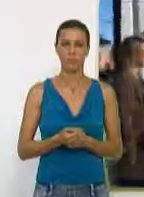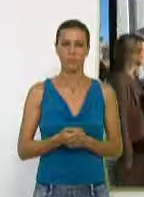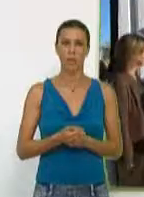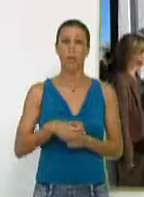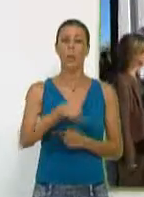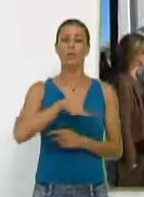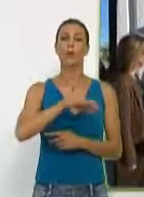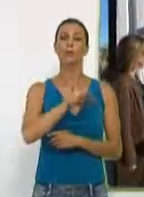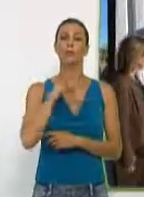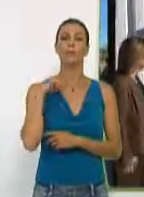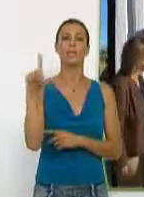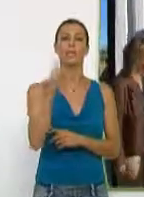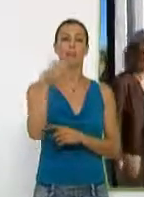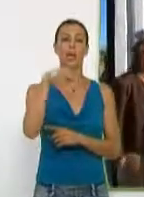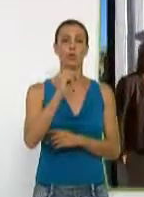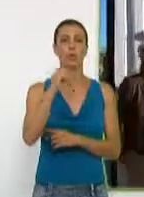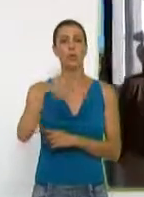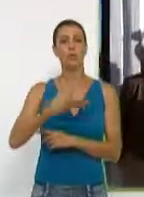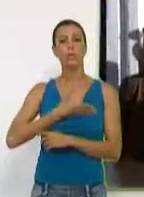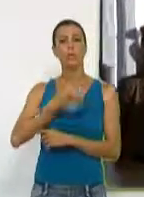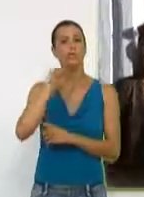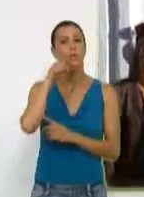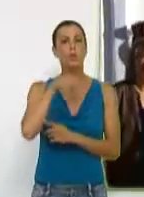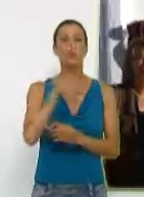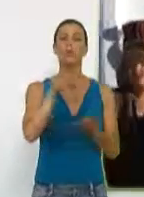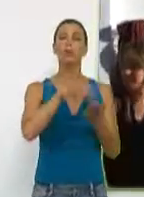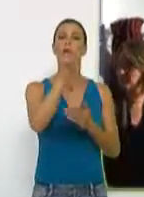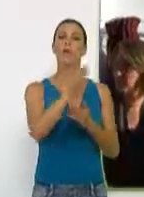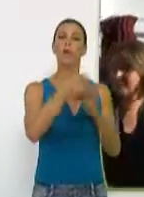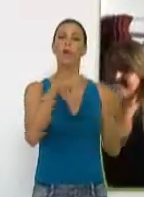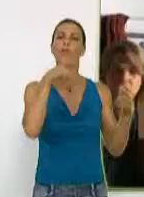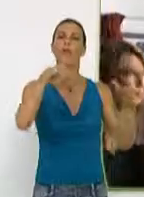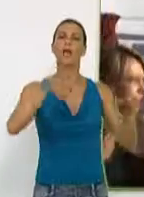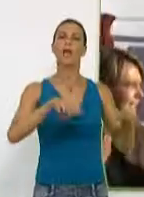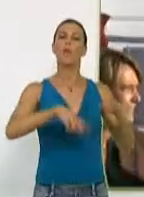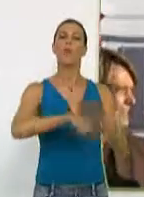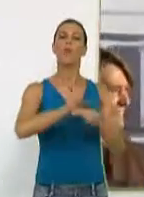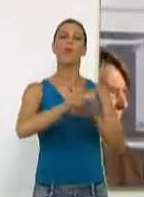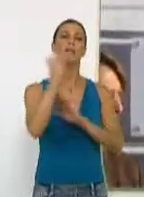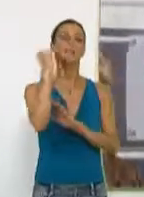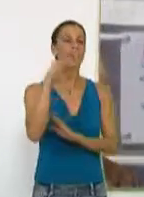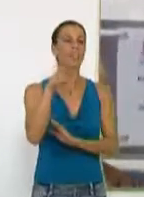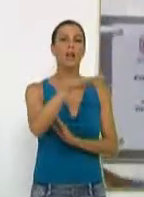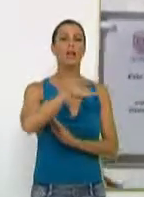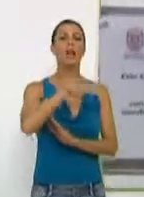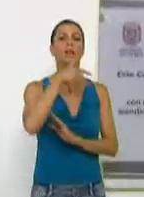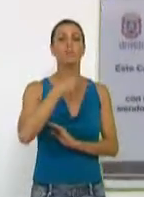La entidad local autónoma del Llano y el ayuntamiento de Motril inauguran el campo de fútbol de césped artificial de Calahonda.